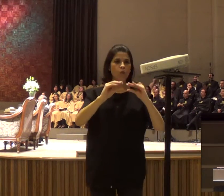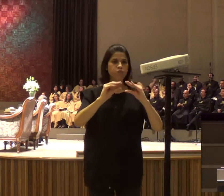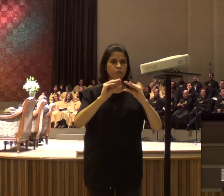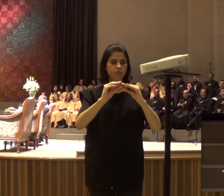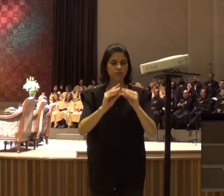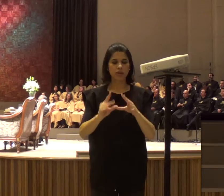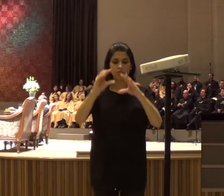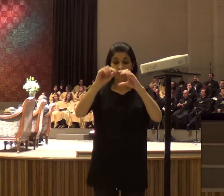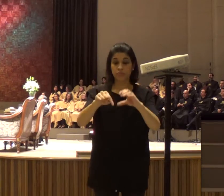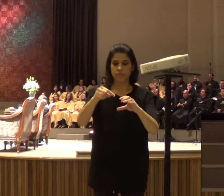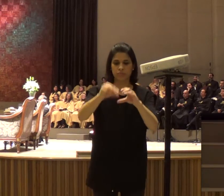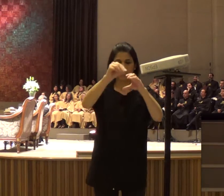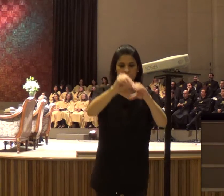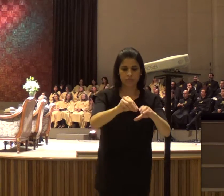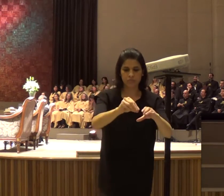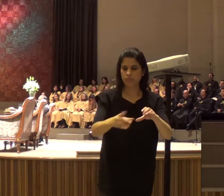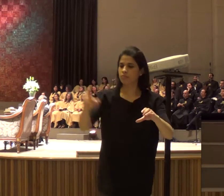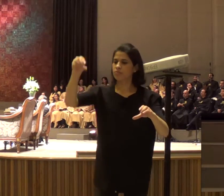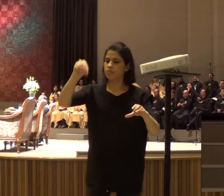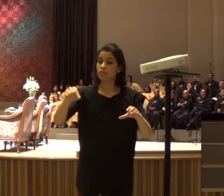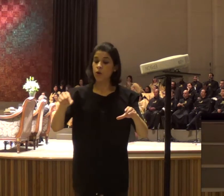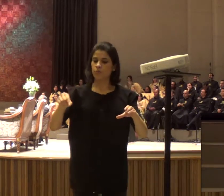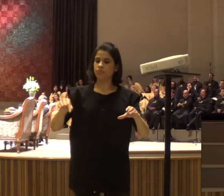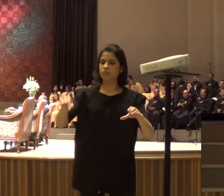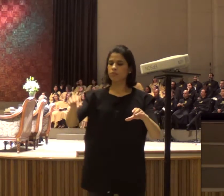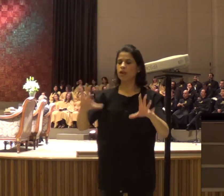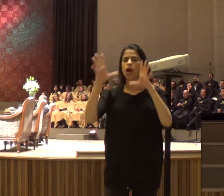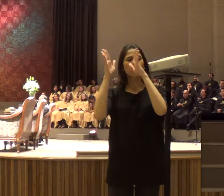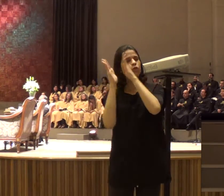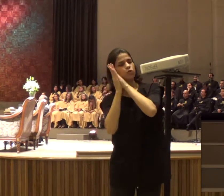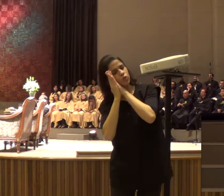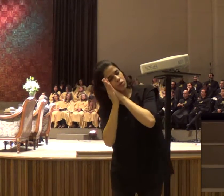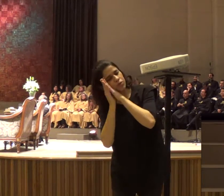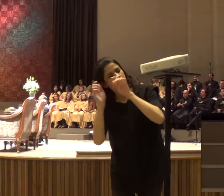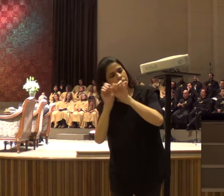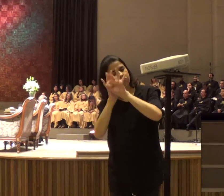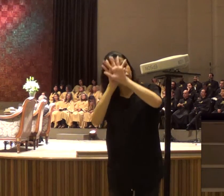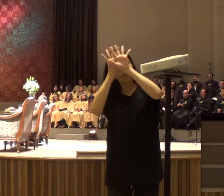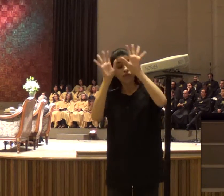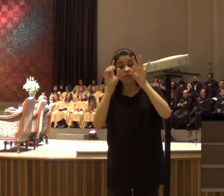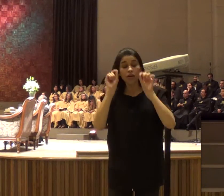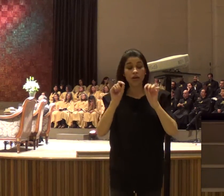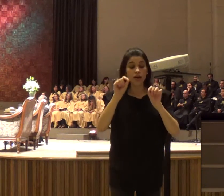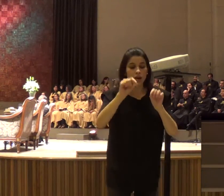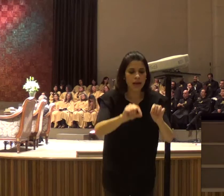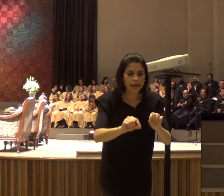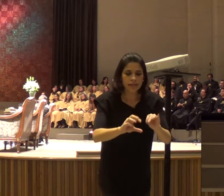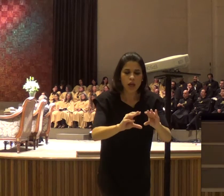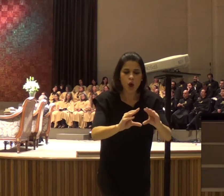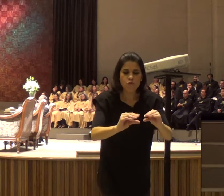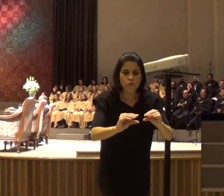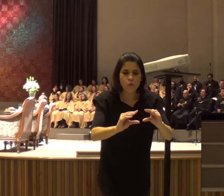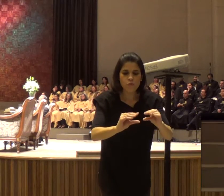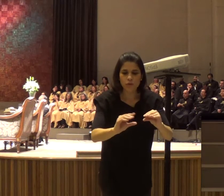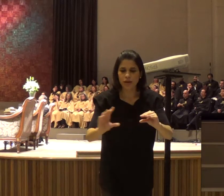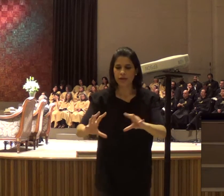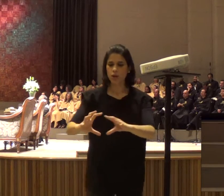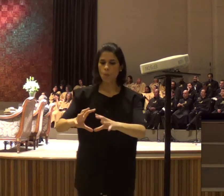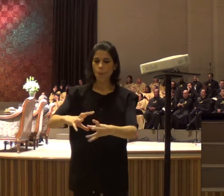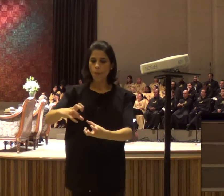que Deus, nos dá sinais, Elias tinha acabado de fazer, um milagre extraordinário, ele pediu o